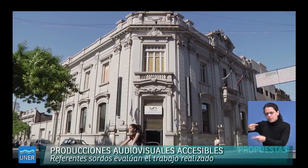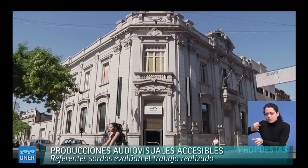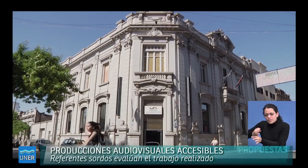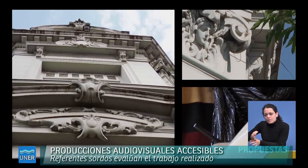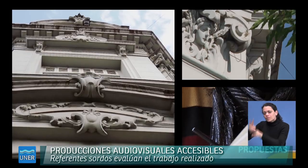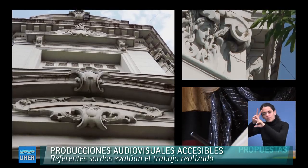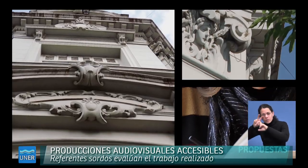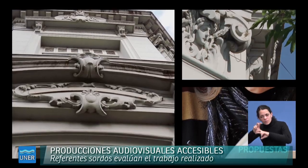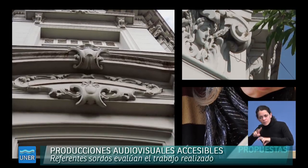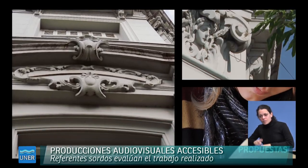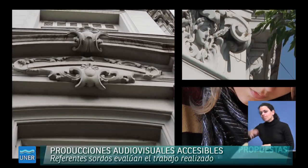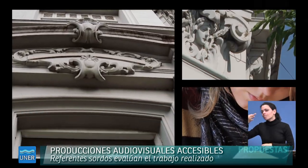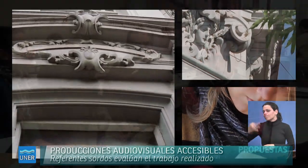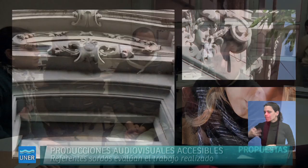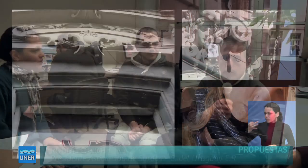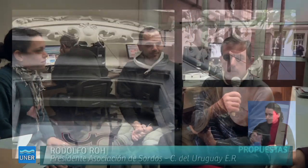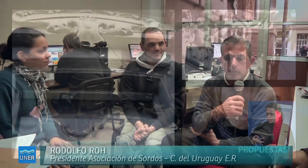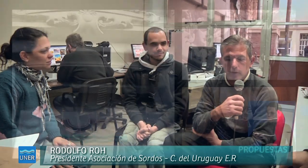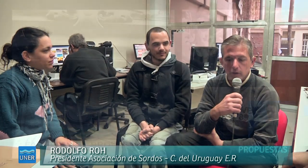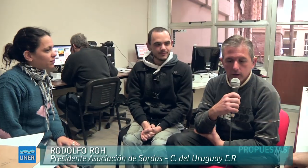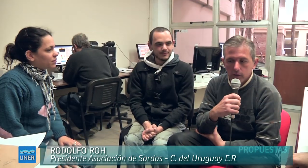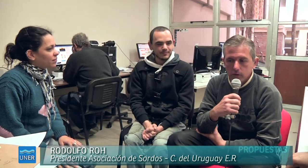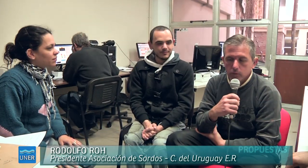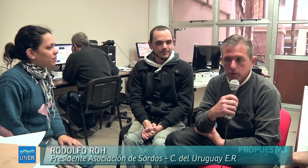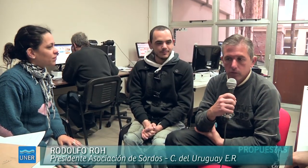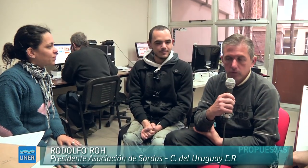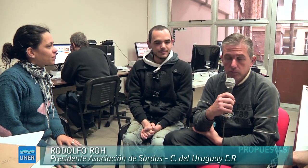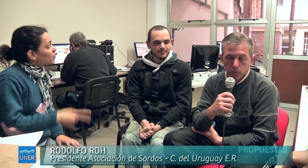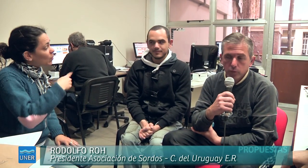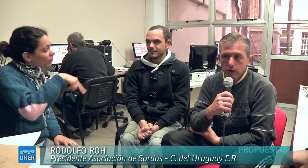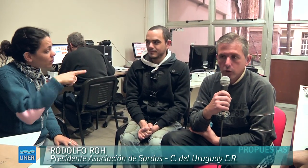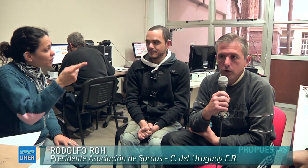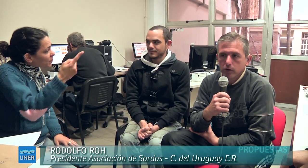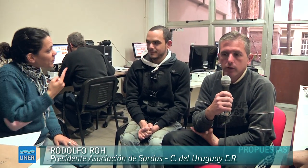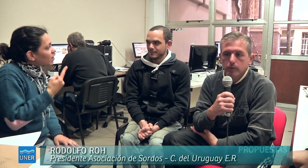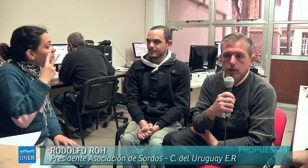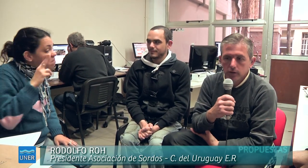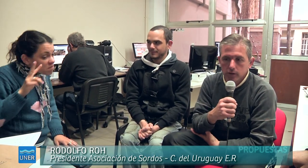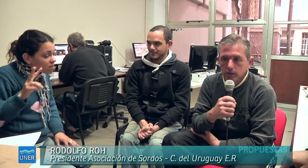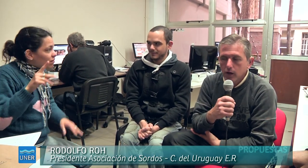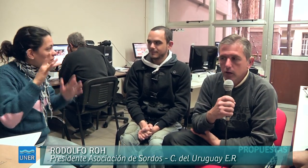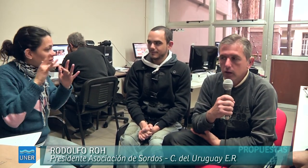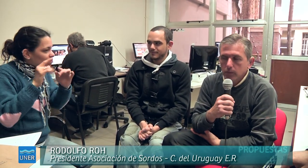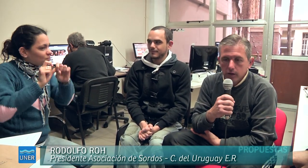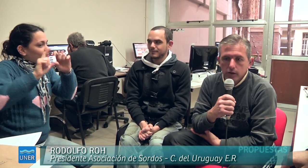educación de calidad e investigación. Venimos acá como veedor del tema de la imagen de